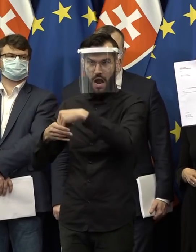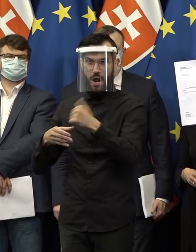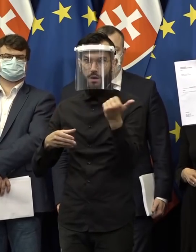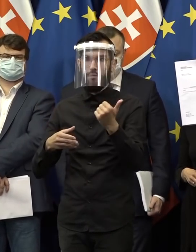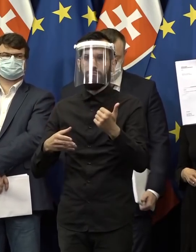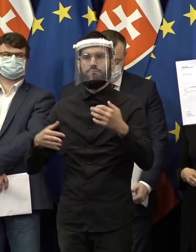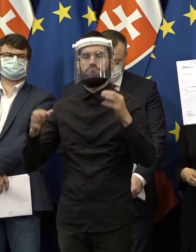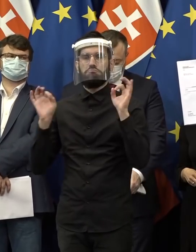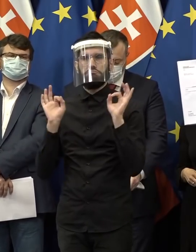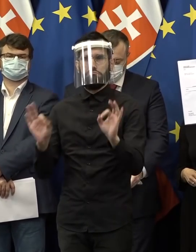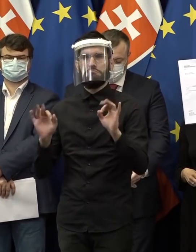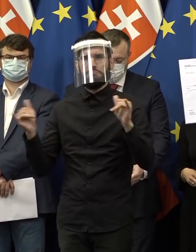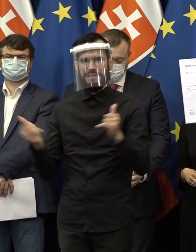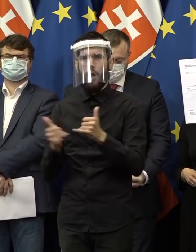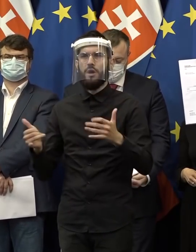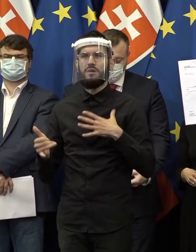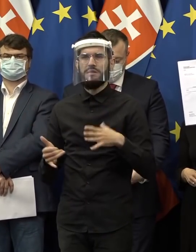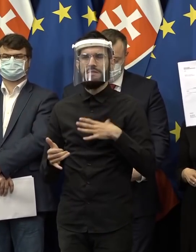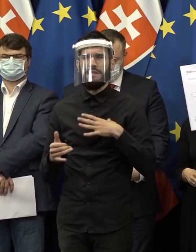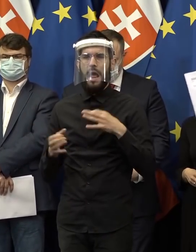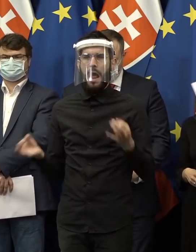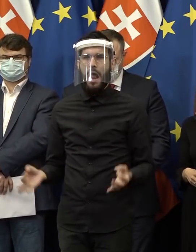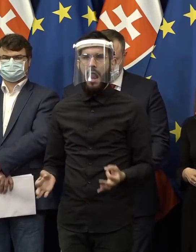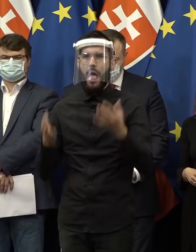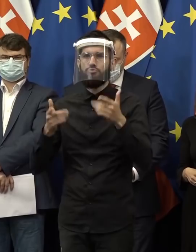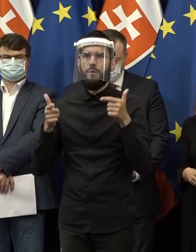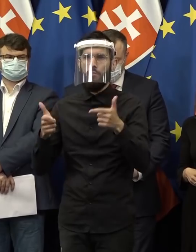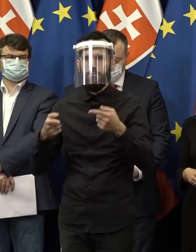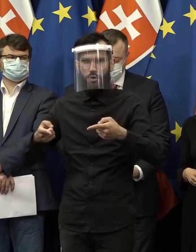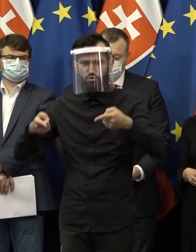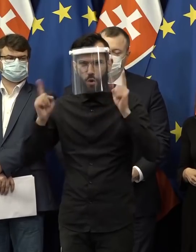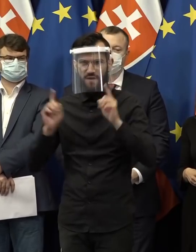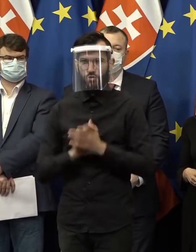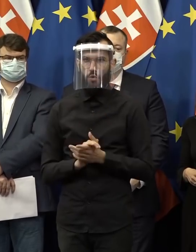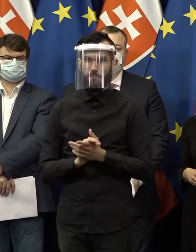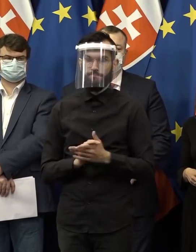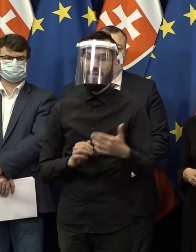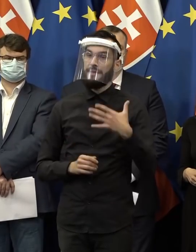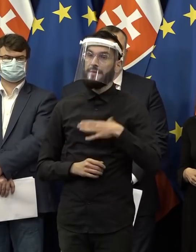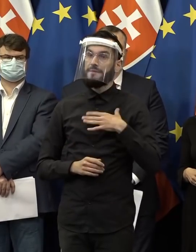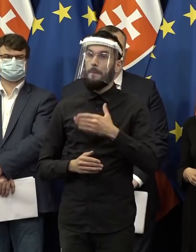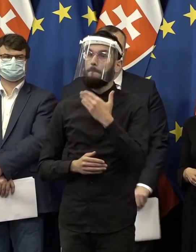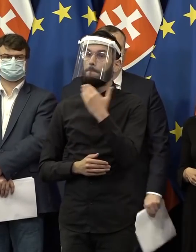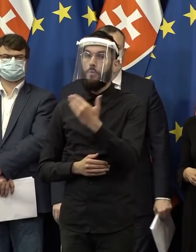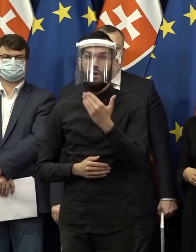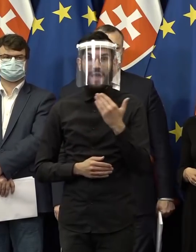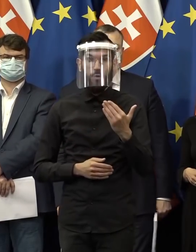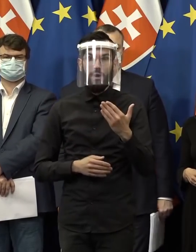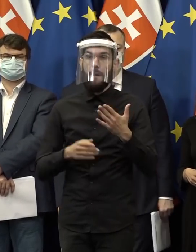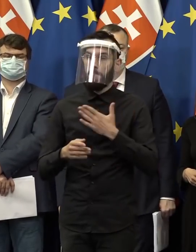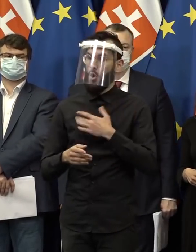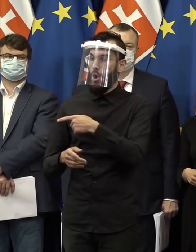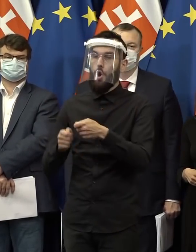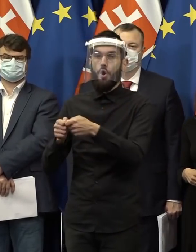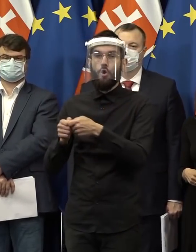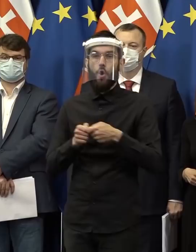najambicioznejší plán ako Slovensko zmeniť k lepšiemu. A dovolte, aby som z tohto miesta poďakoval všetkým koaličným